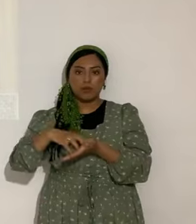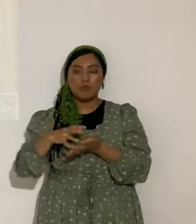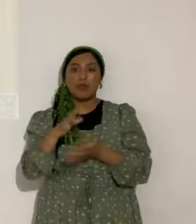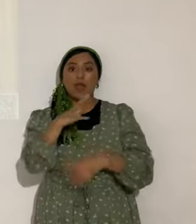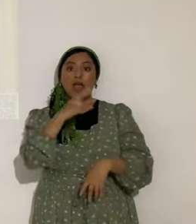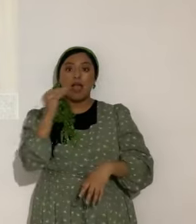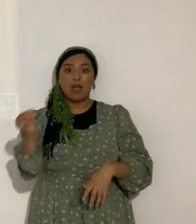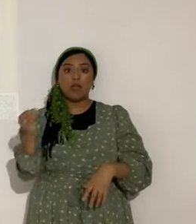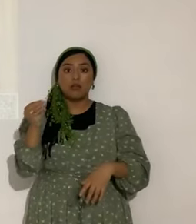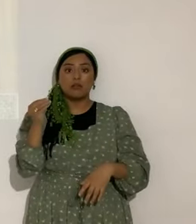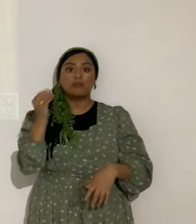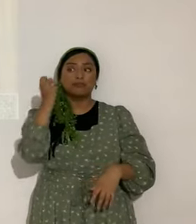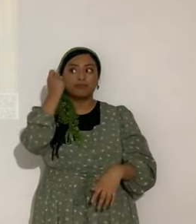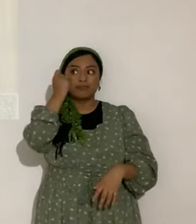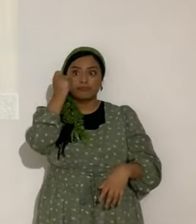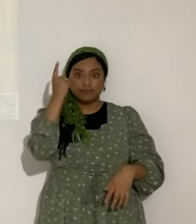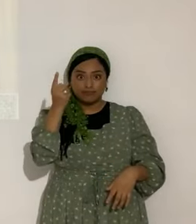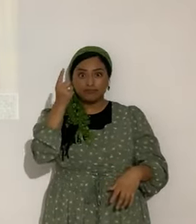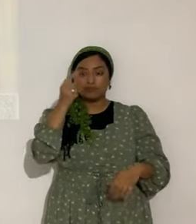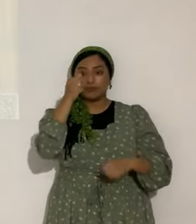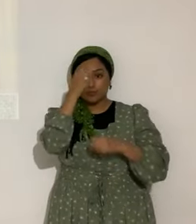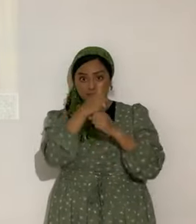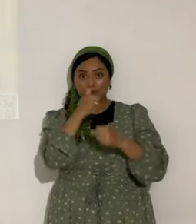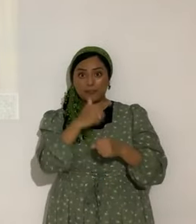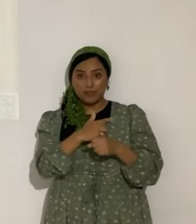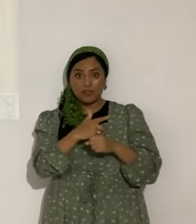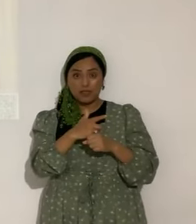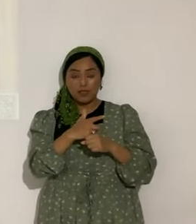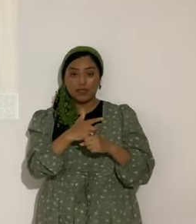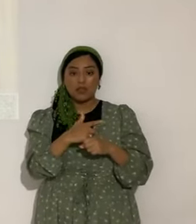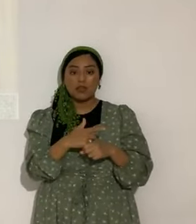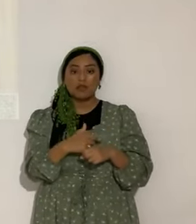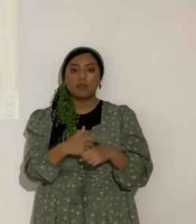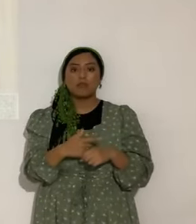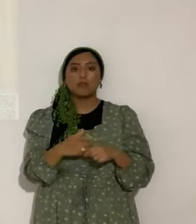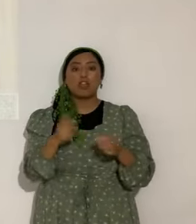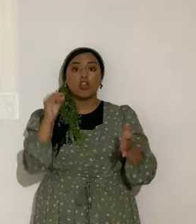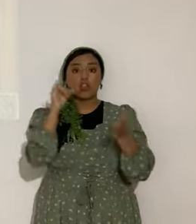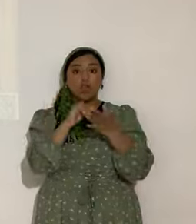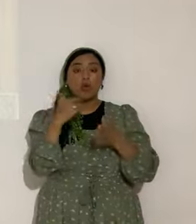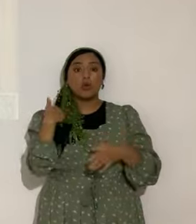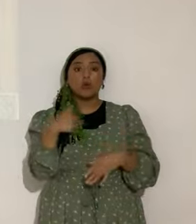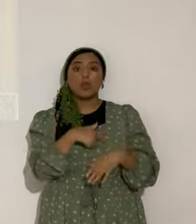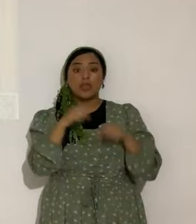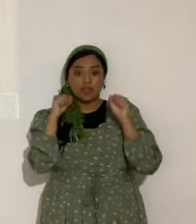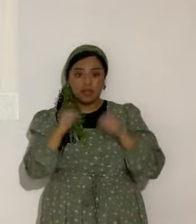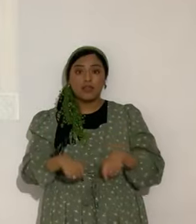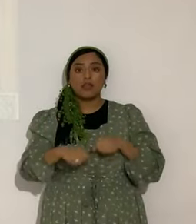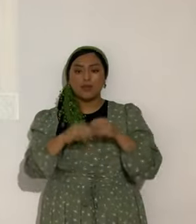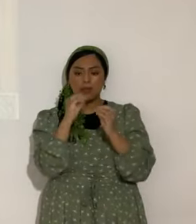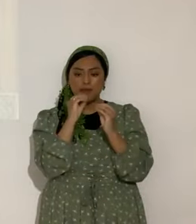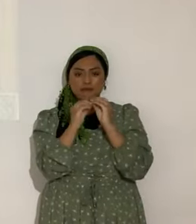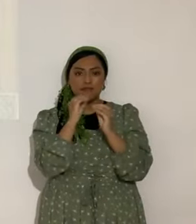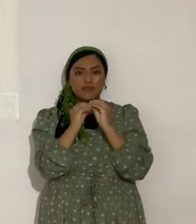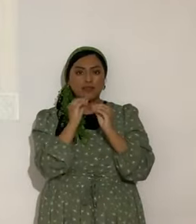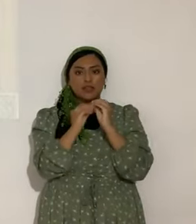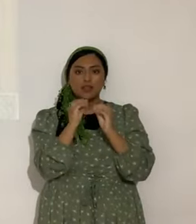Y entendemos hermanos. Hermanas. Preciosos. Preciosos. En el eterno Yashua. Que podemos solucionar. Cualquier